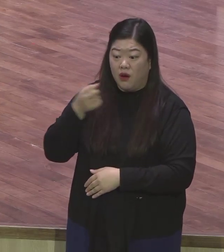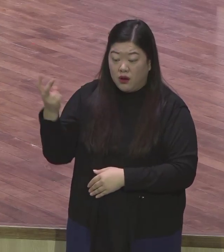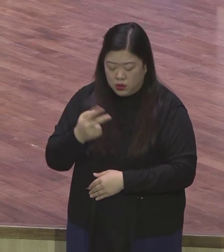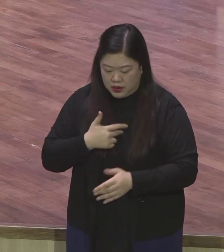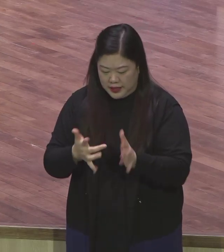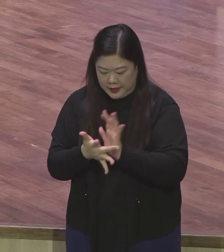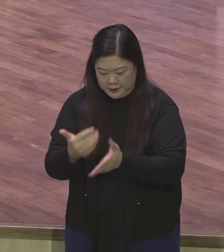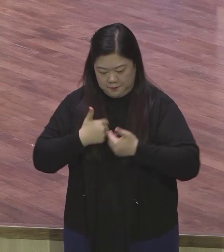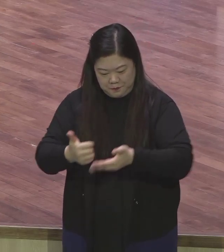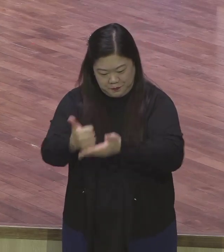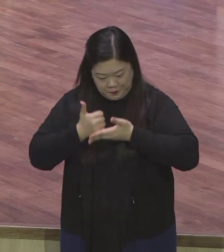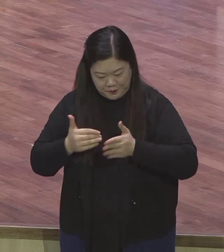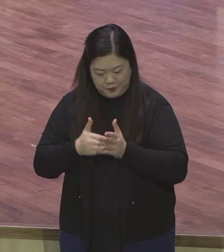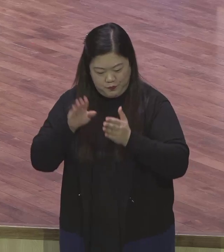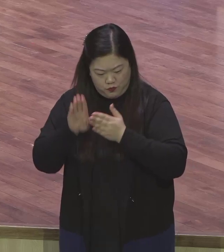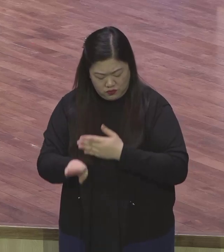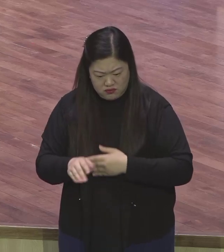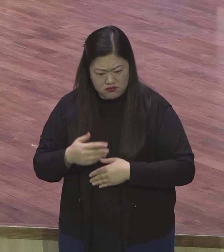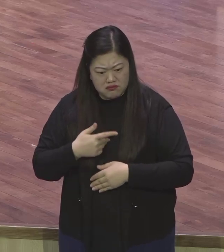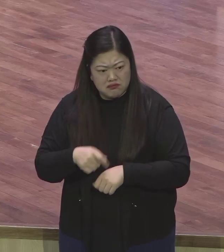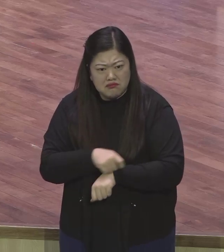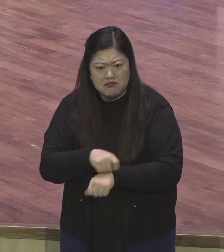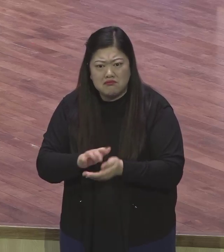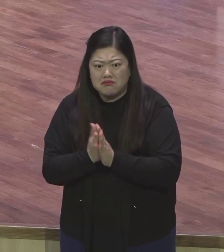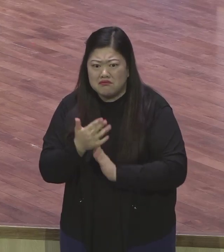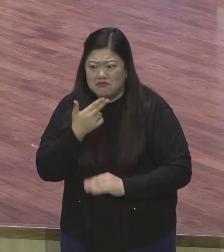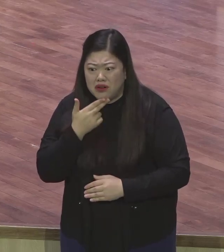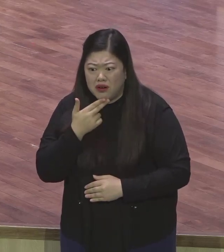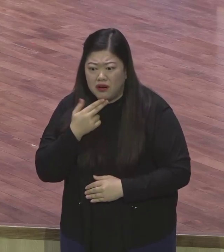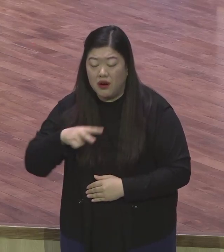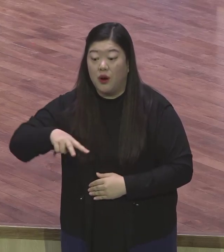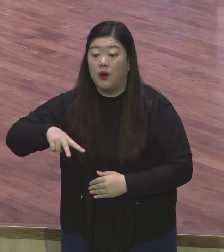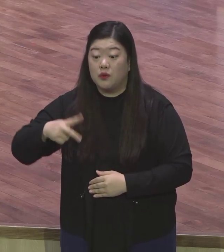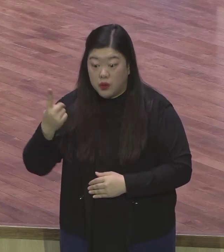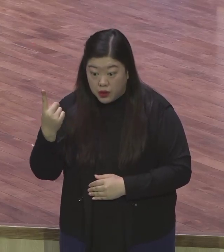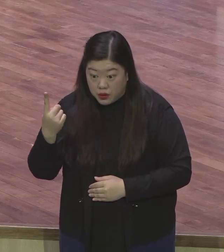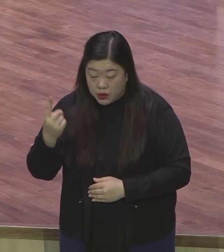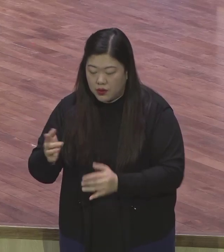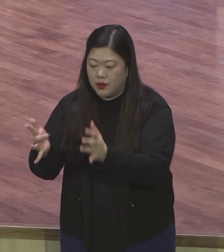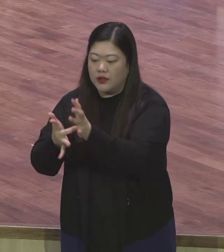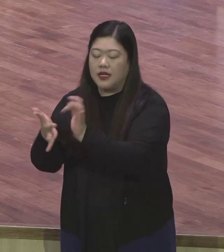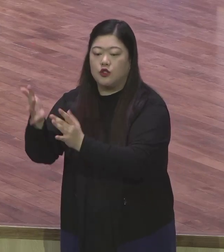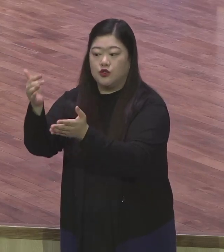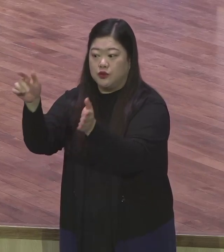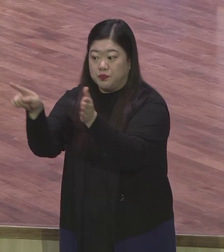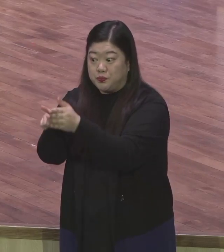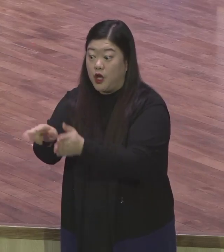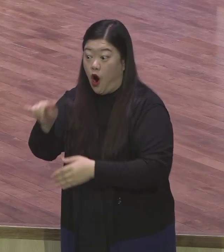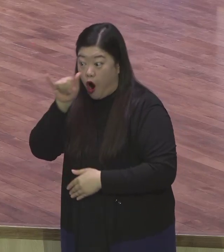예수님 믿고 사는 자는 이 땅에서 VVVIP예요.